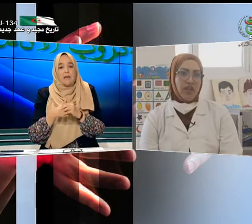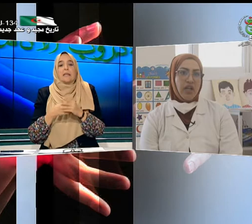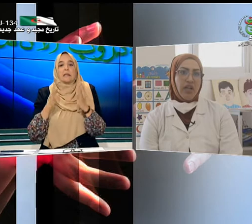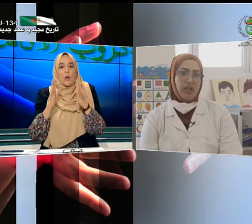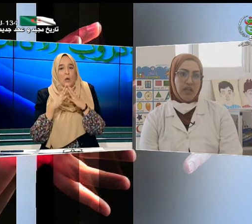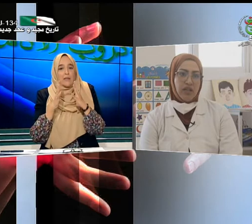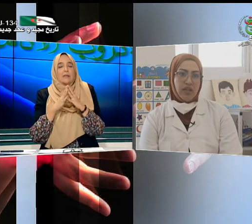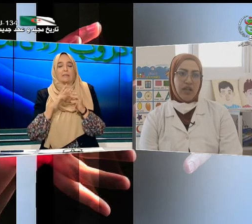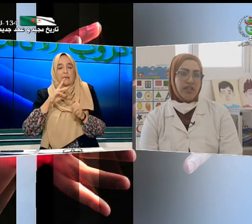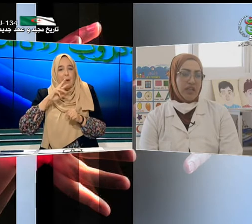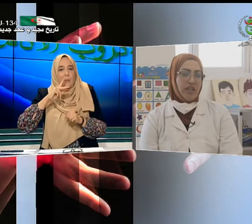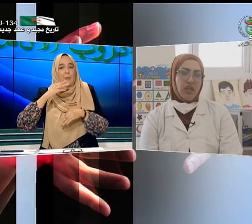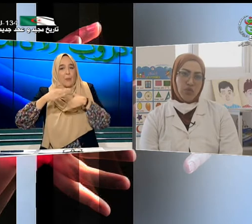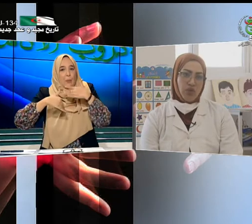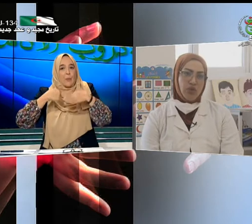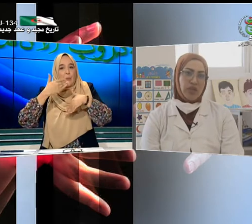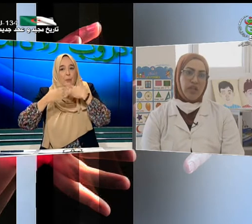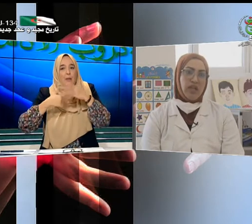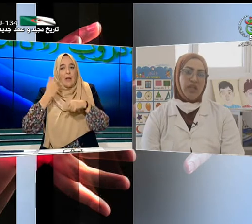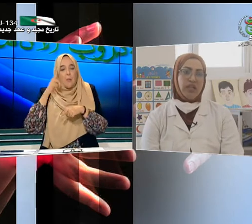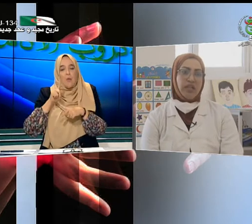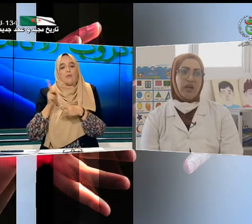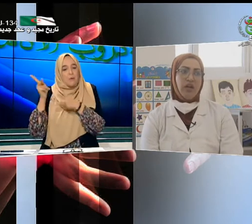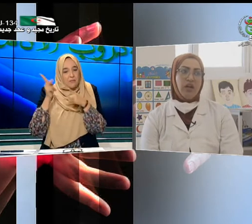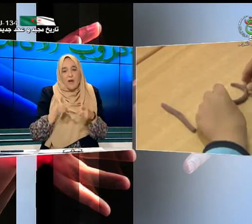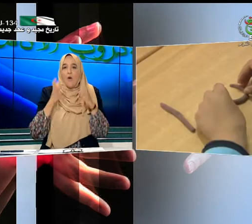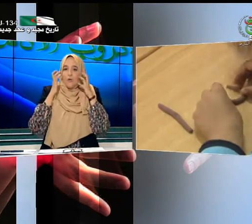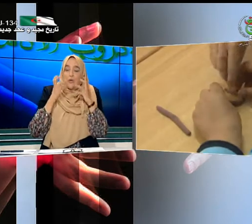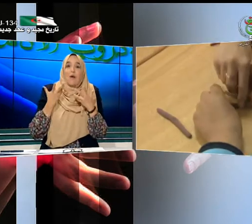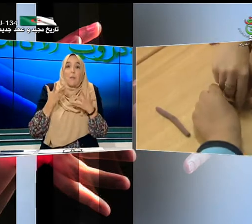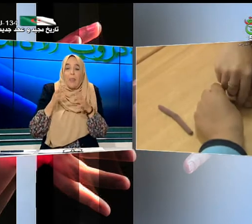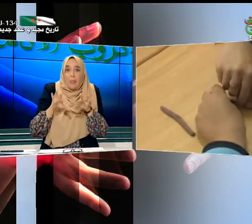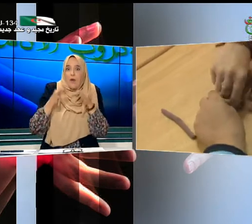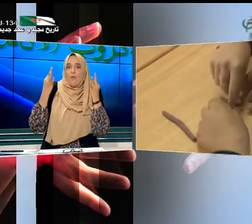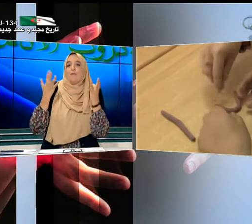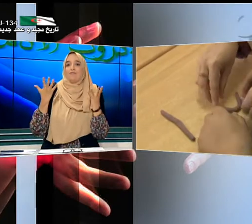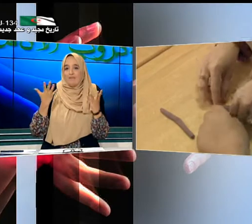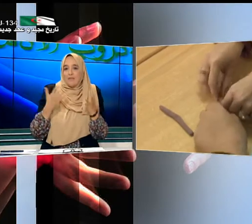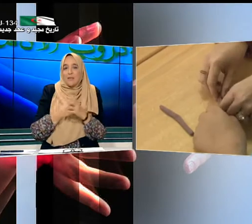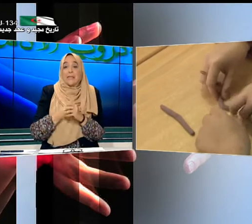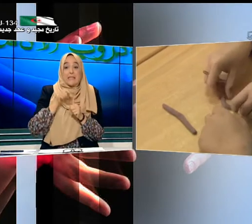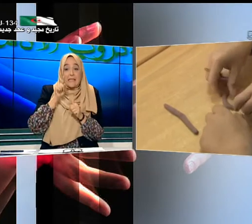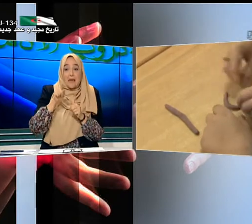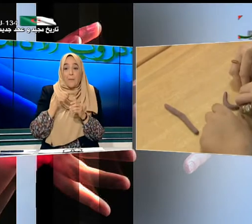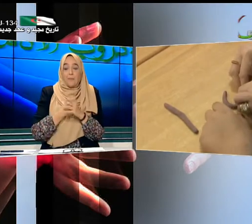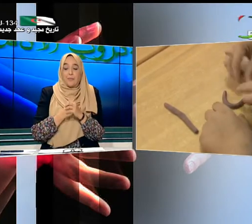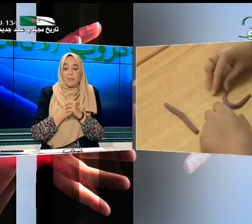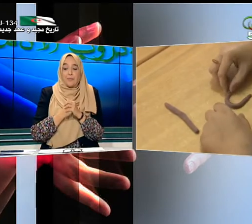التأهيل أو الحضور إلى العيادة وذلك بمعرفة